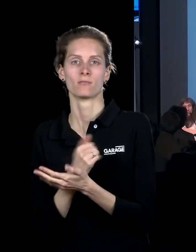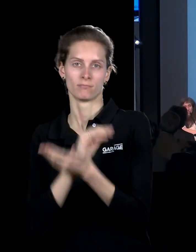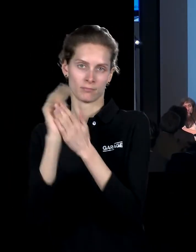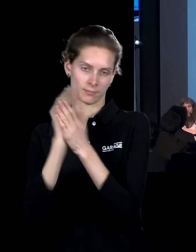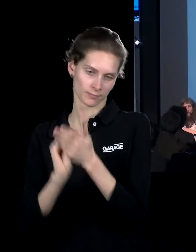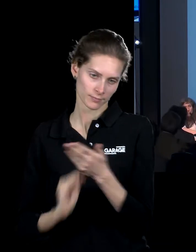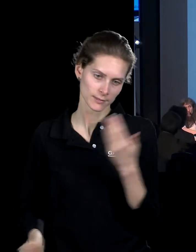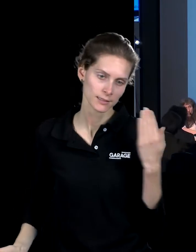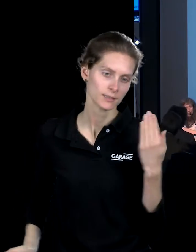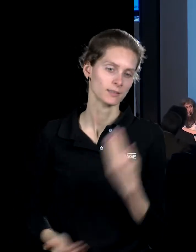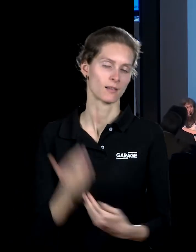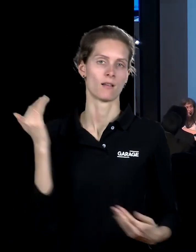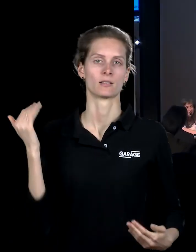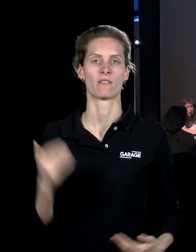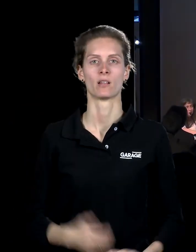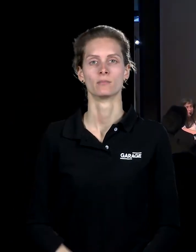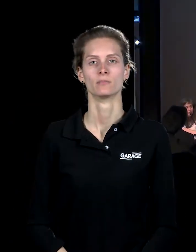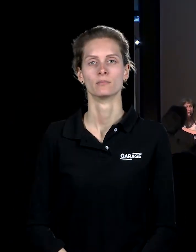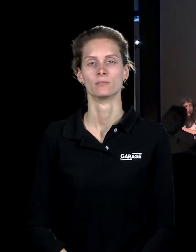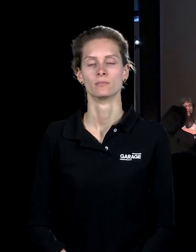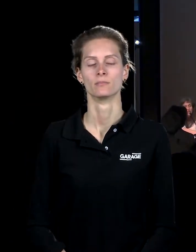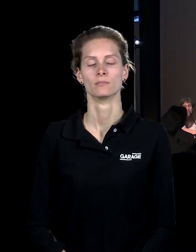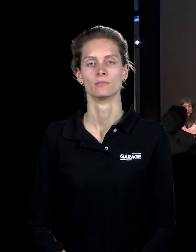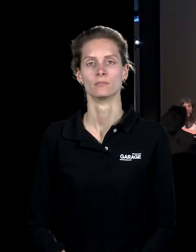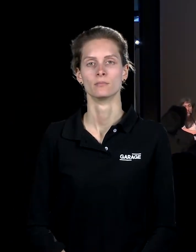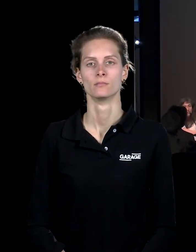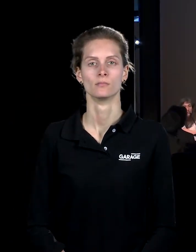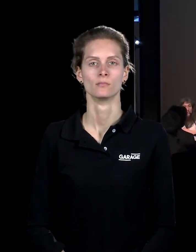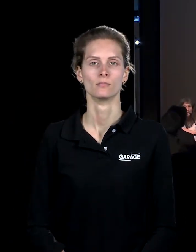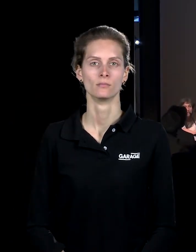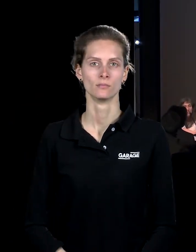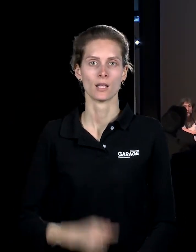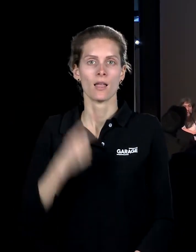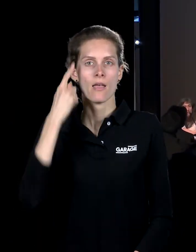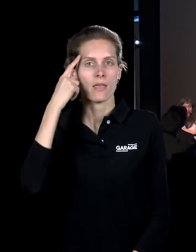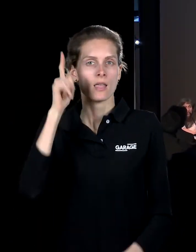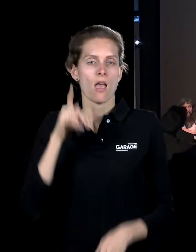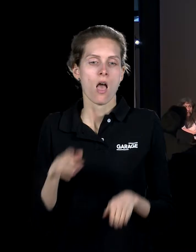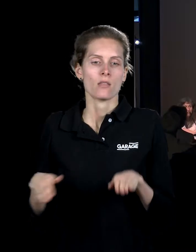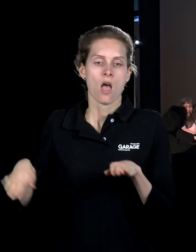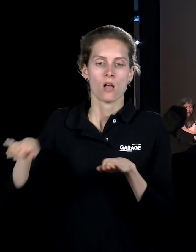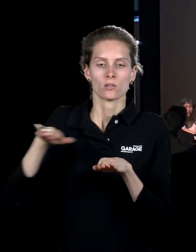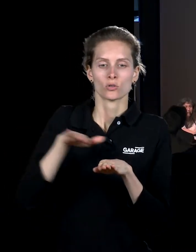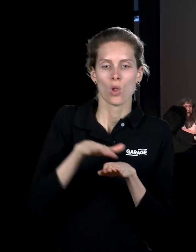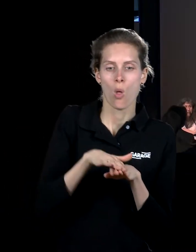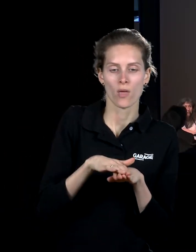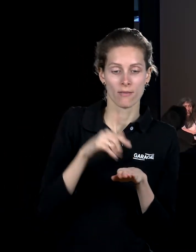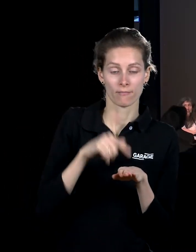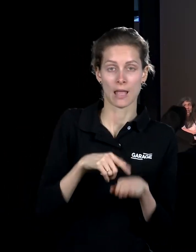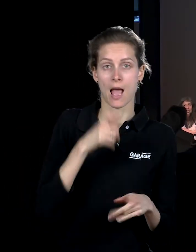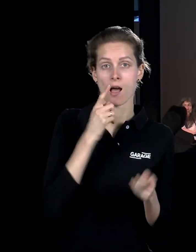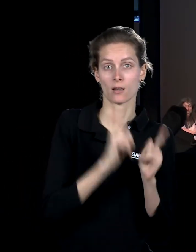переписывая несуществующее прошлое, вторгаясь в это прошлое. И вообще идея Никова наслоения реальности на вымысел,